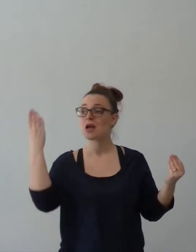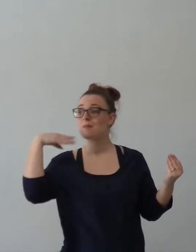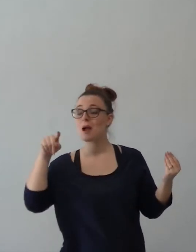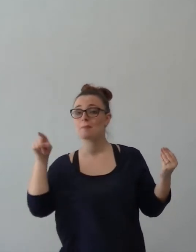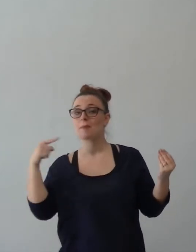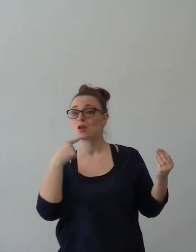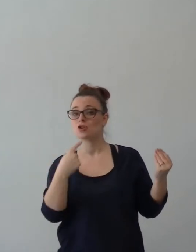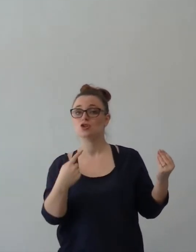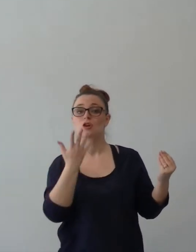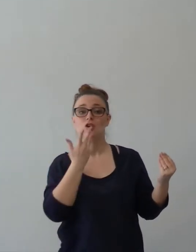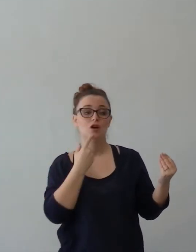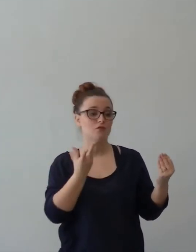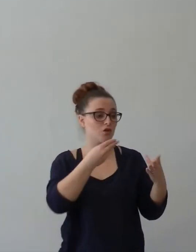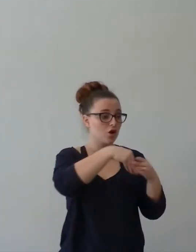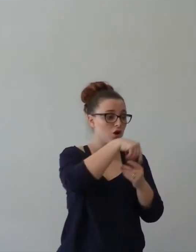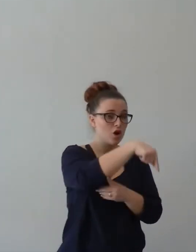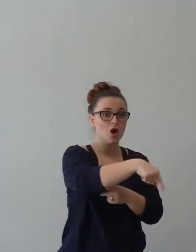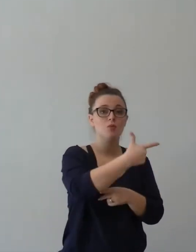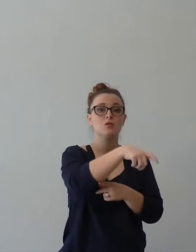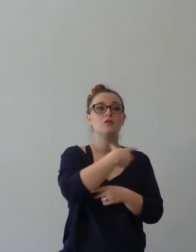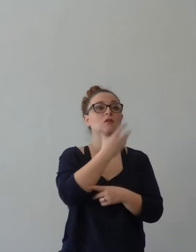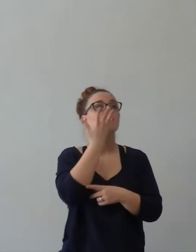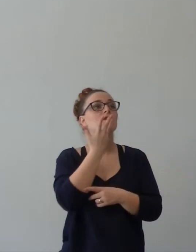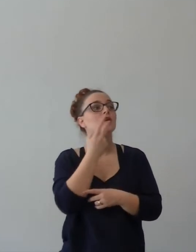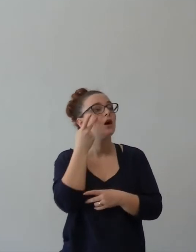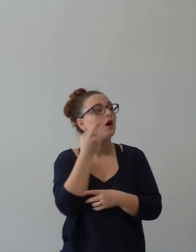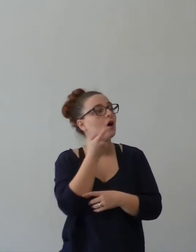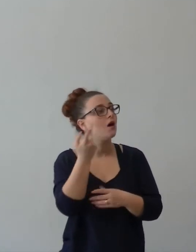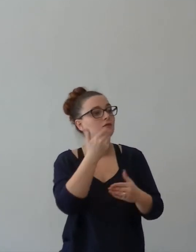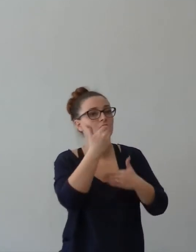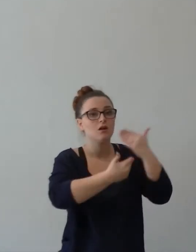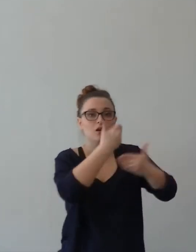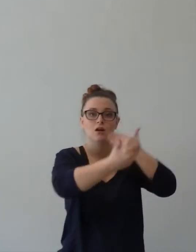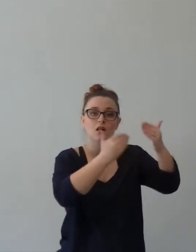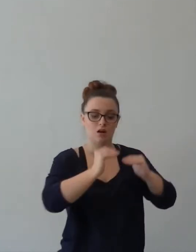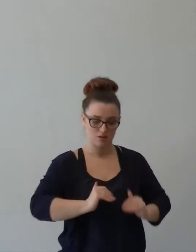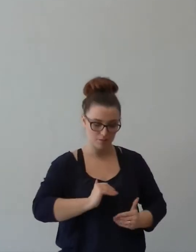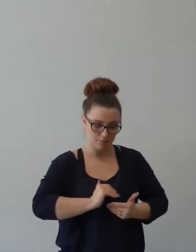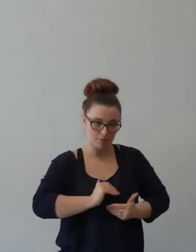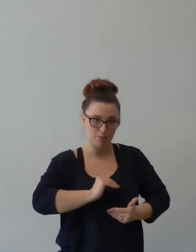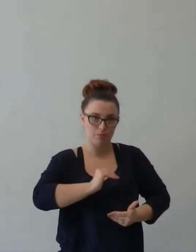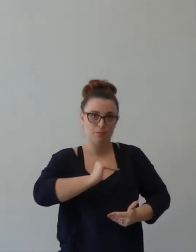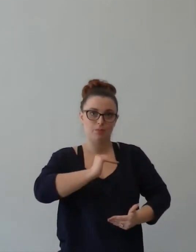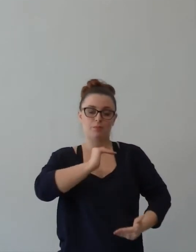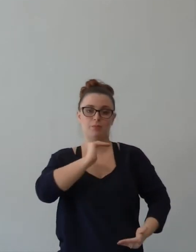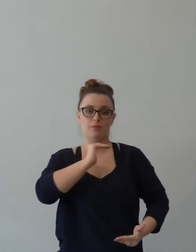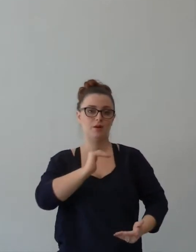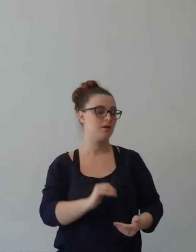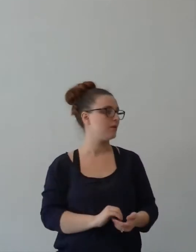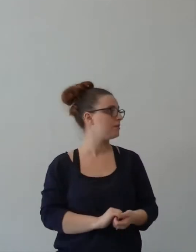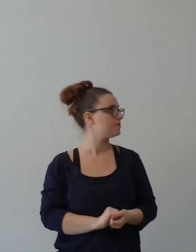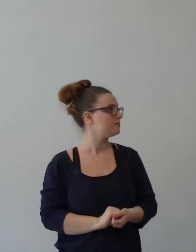perché voglio venire di crescere nella fede. Perché so che la vostra gioia è legata al vostro processo di crescita.